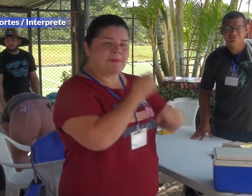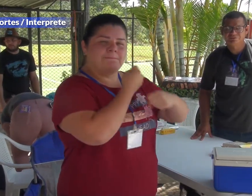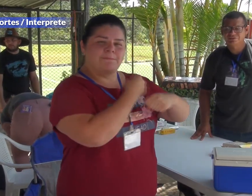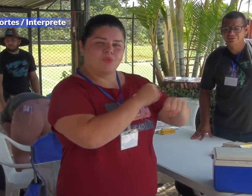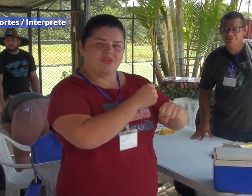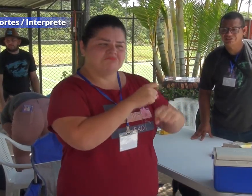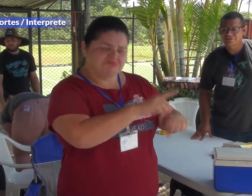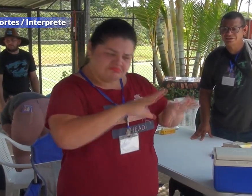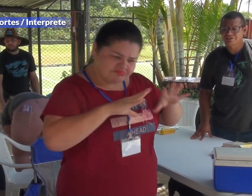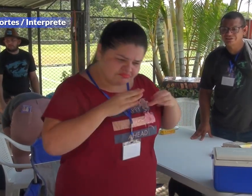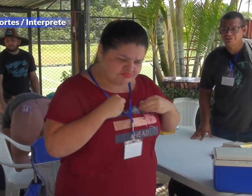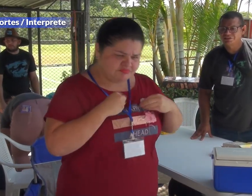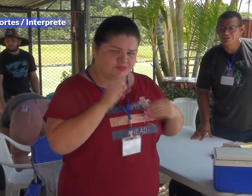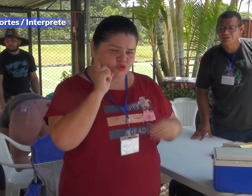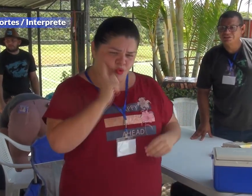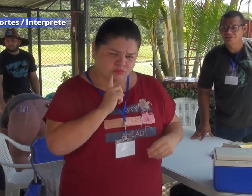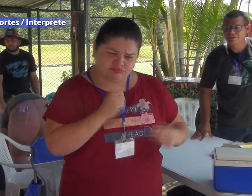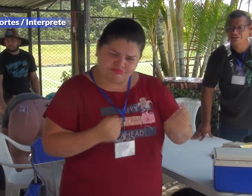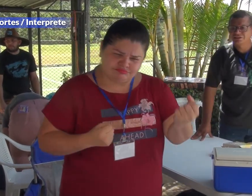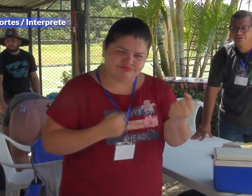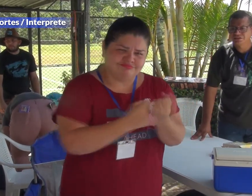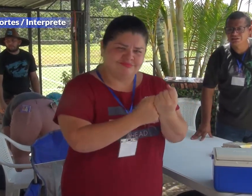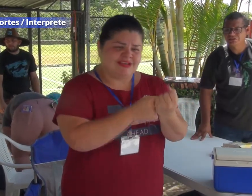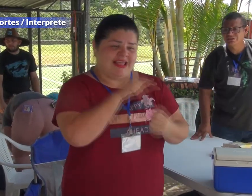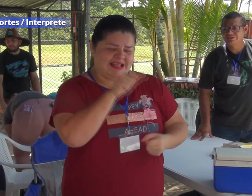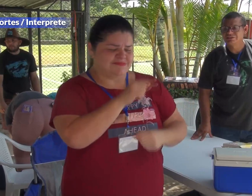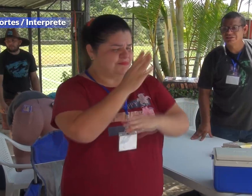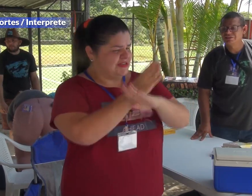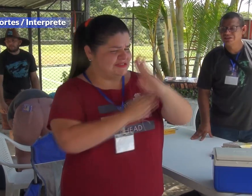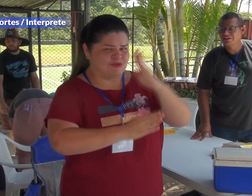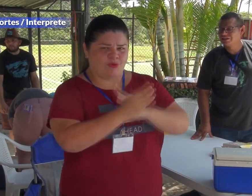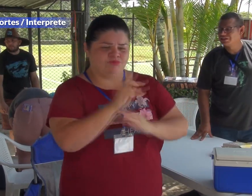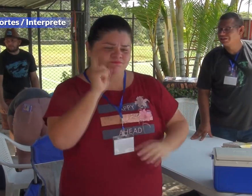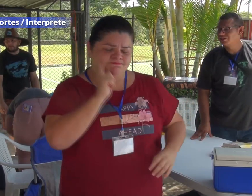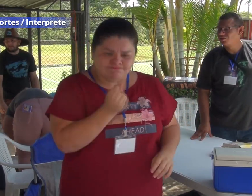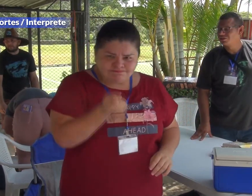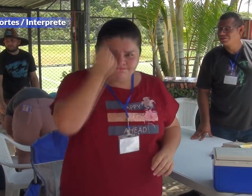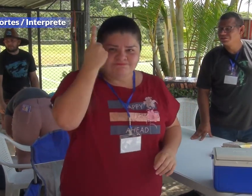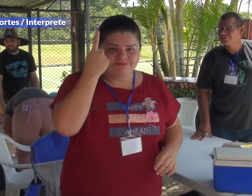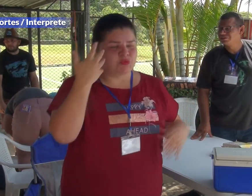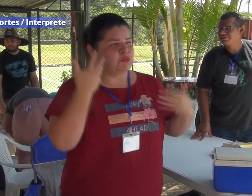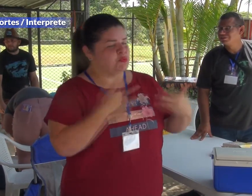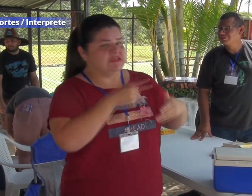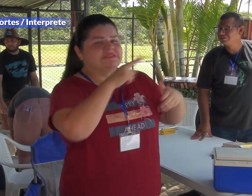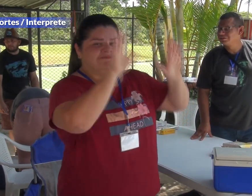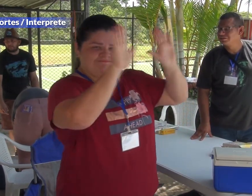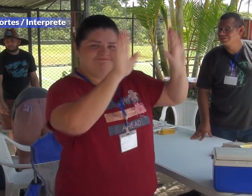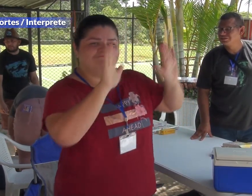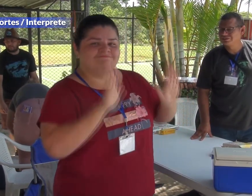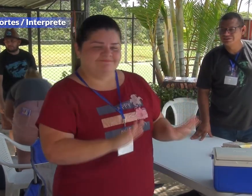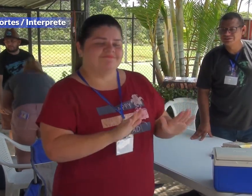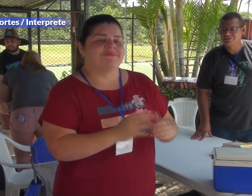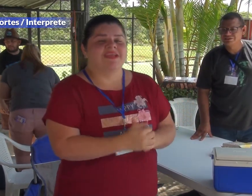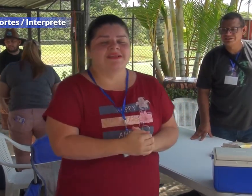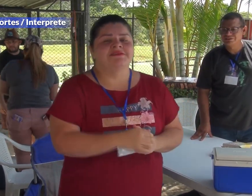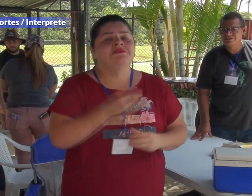muy orgullosos del apoyo de la municipalidad para nuestra comunidad y las personas discapacitadas. Excelente.